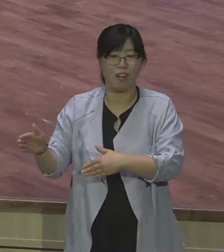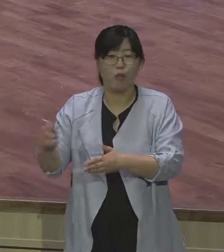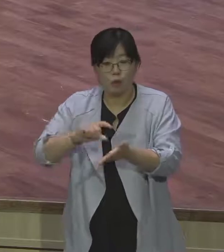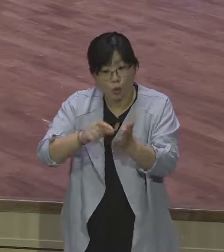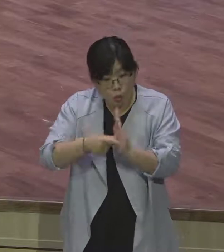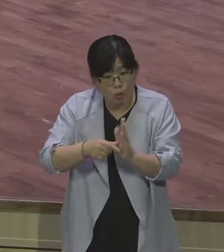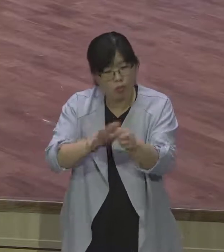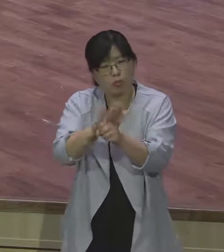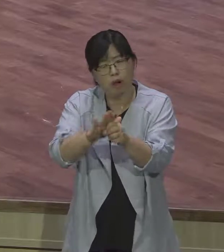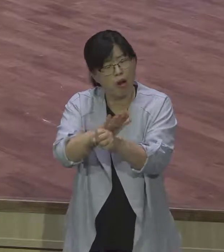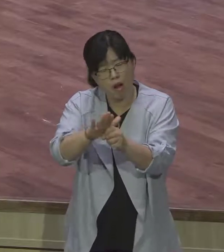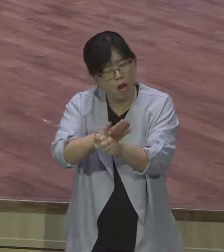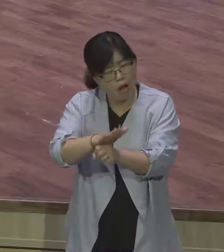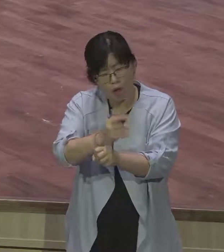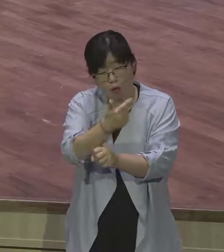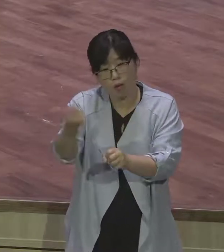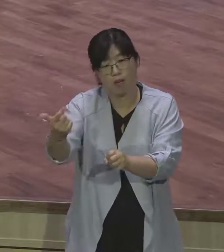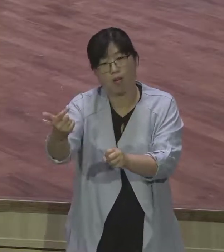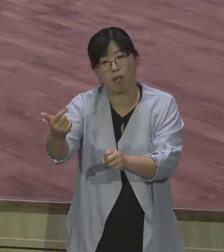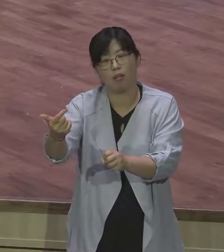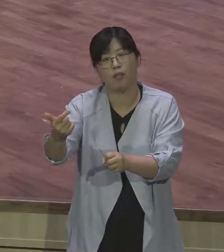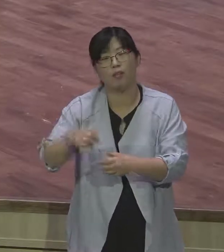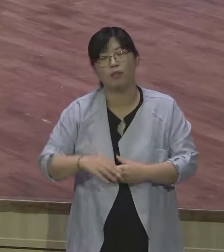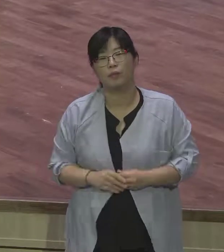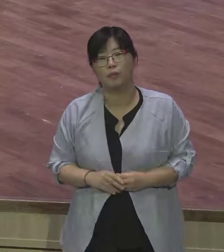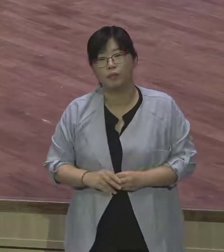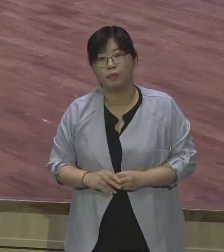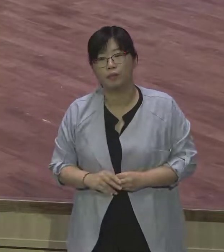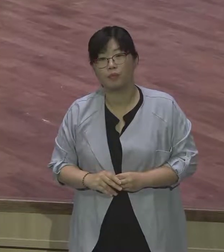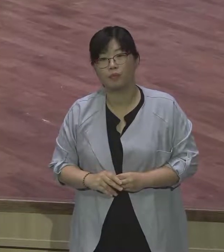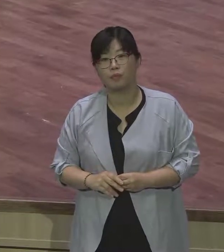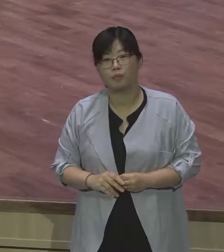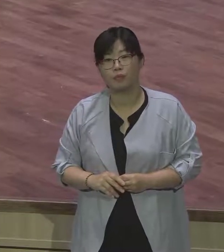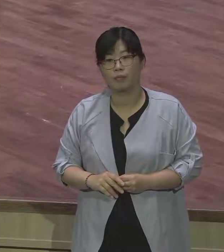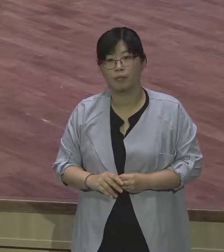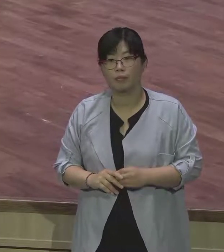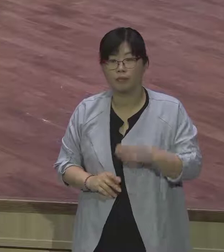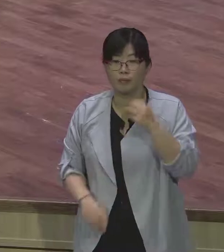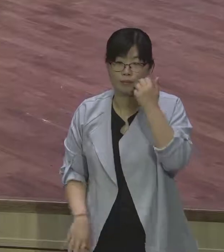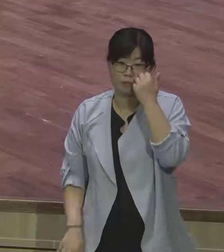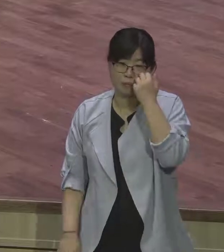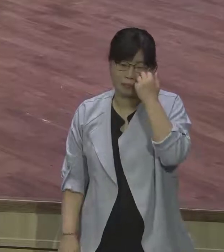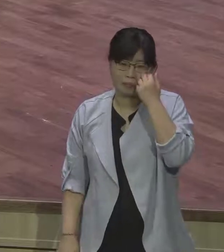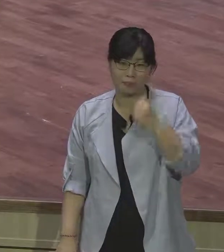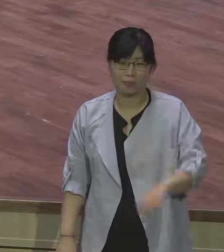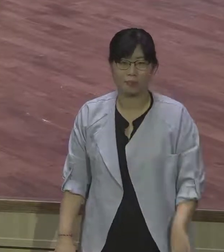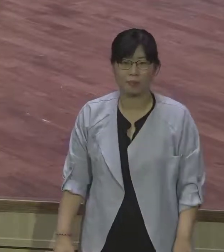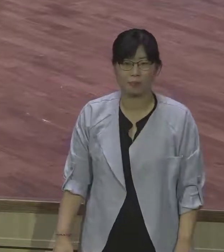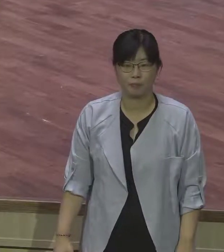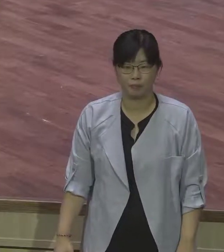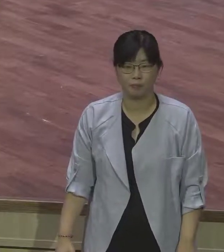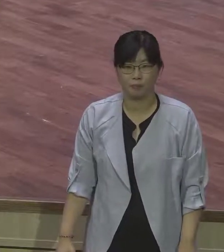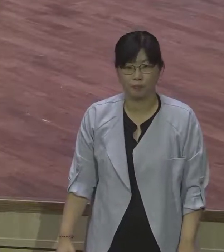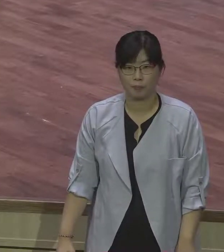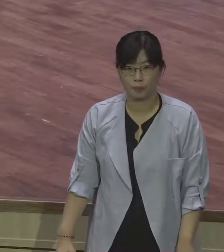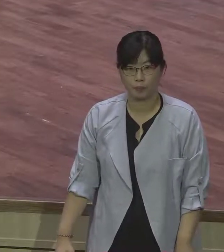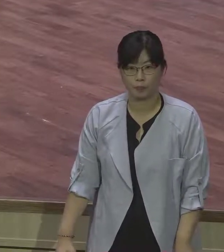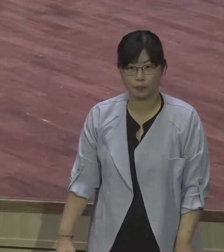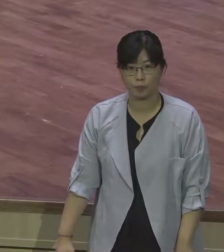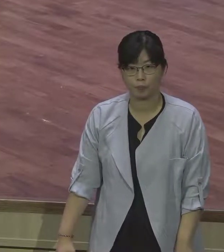7년이라고 하는 이 세월이 길람은 길 시간이잖아요. 7년이면 그런데